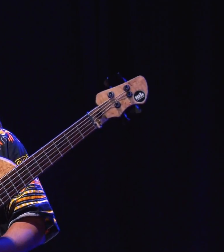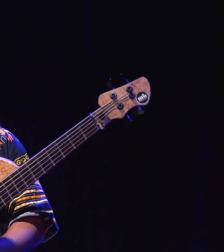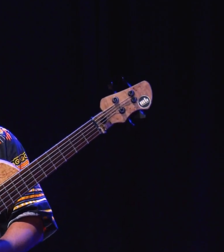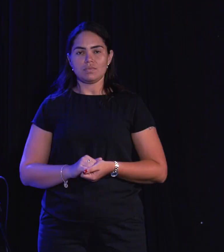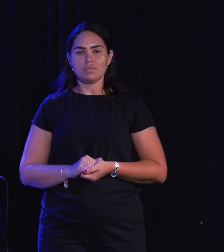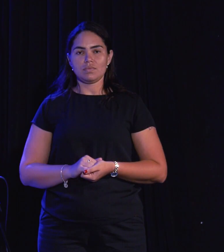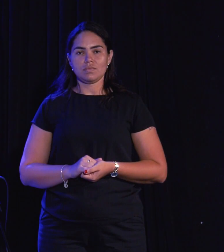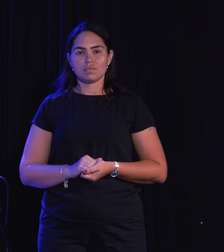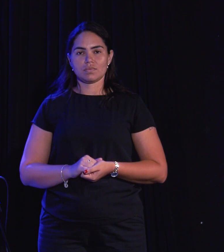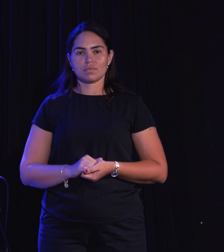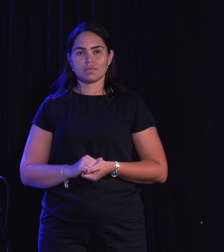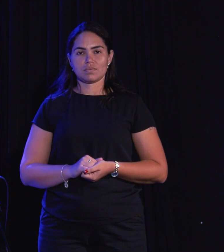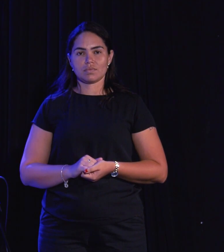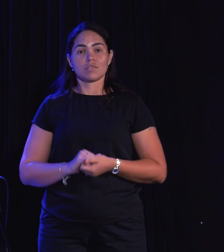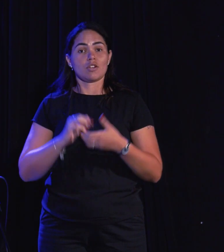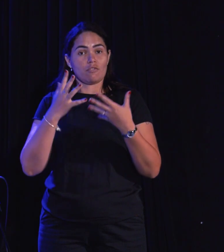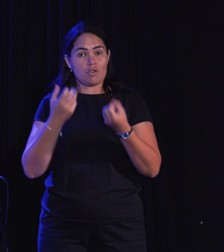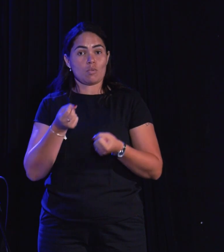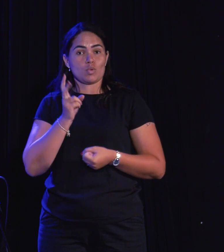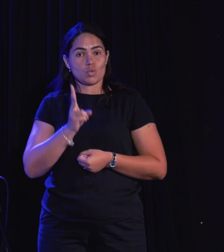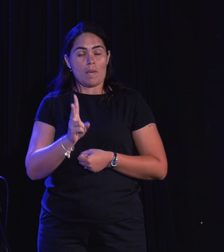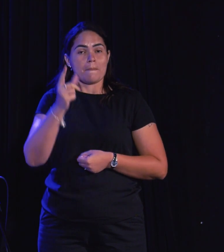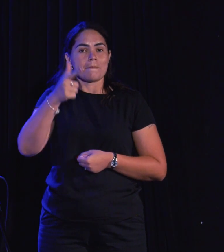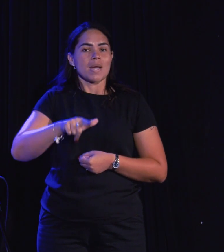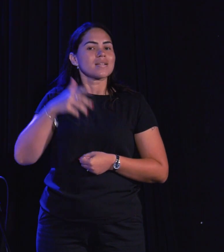E vamos seguir de mais música para vocês.